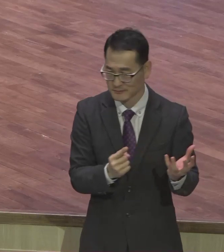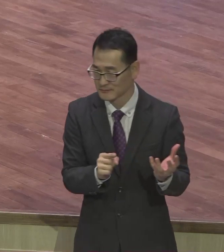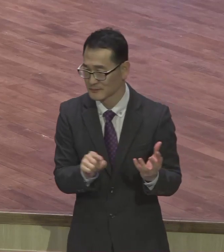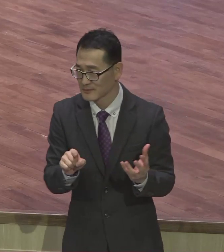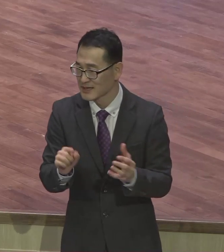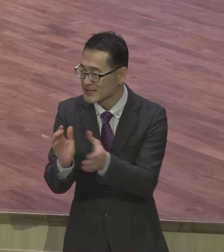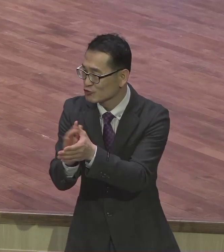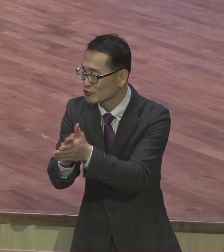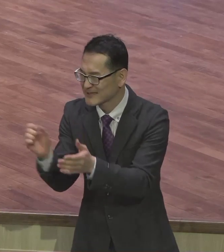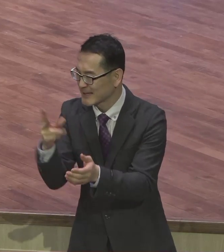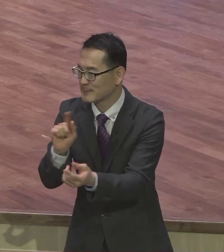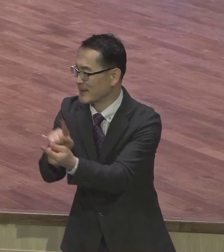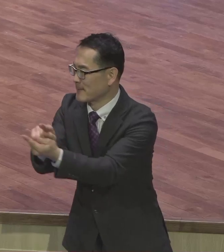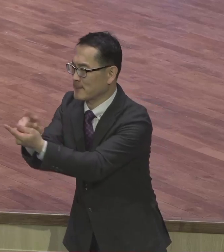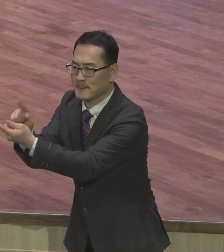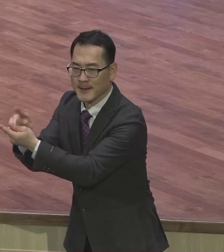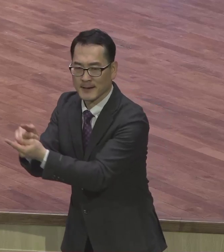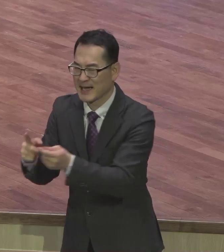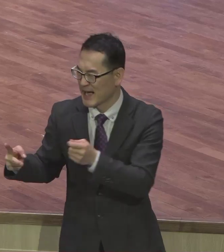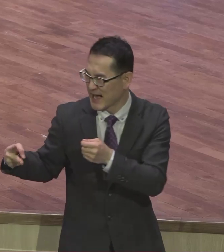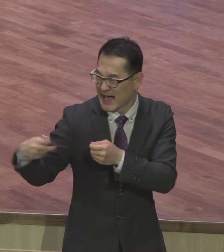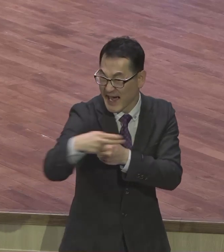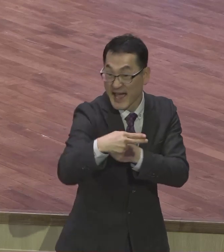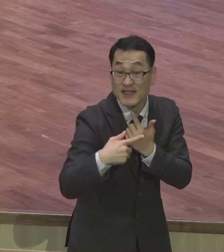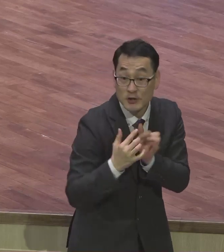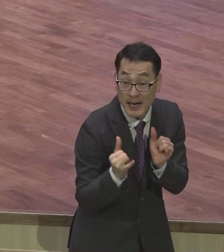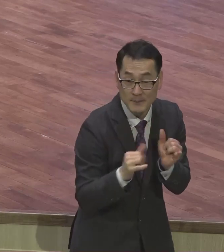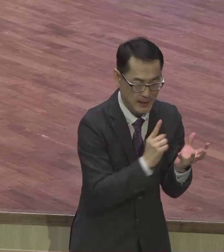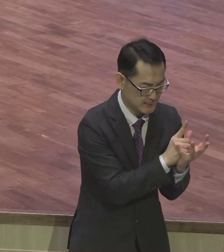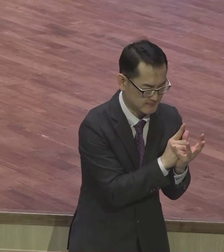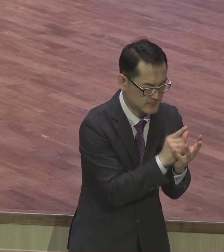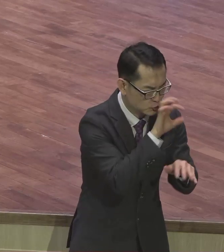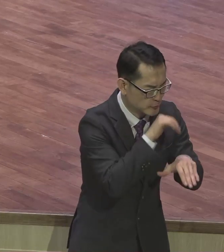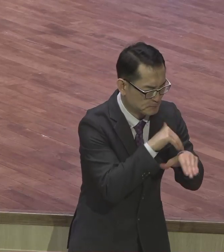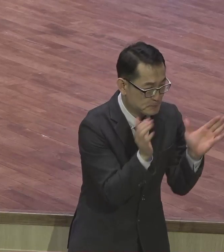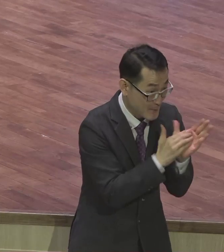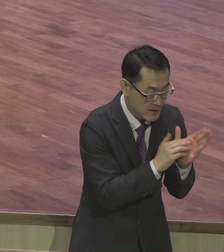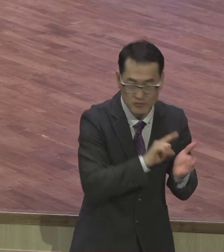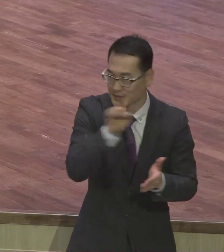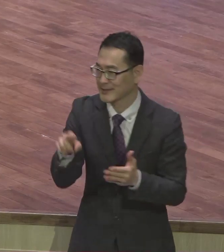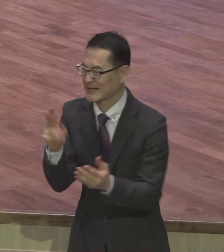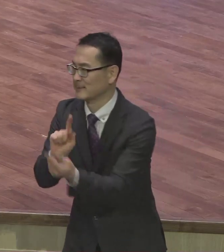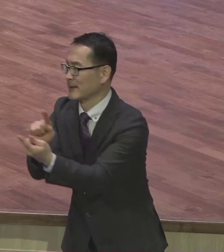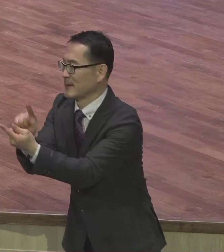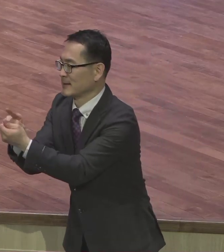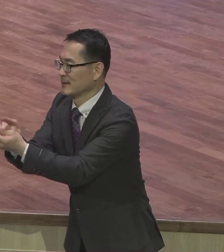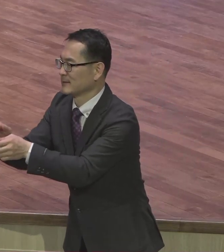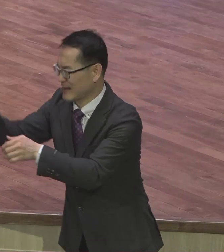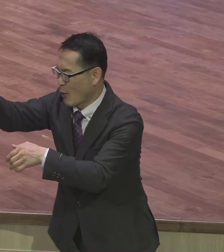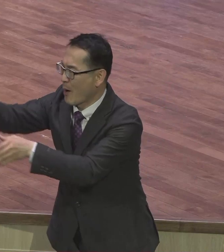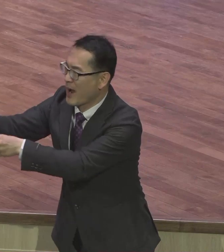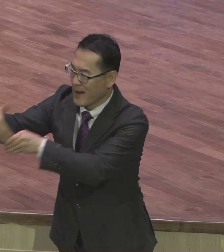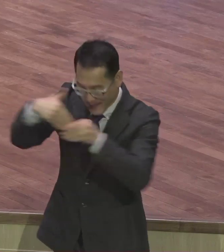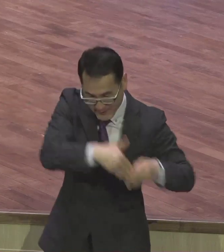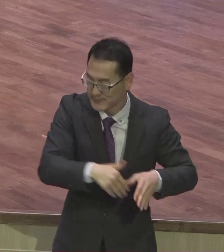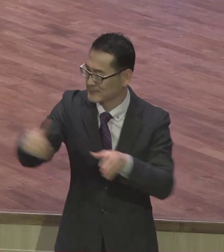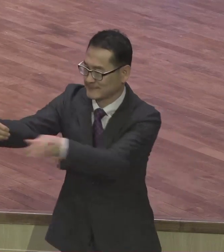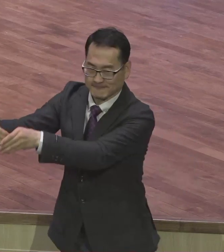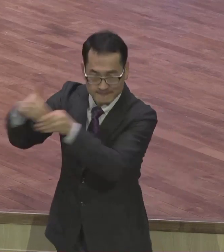다 사다가 뭐 하려고 하나님 뜻을 나타내기 위해서 그 사람 또 나처럼 예수님께 하기 위해서 훈련적으로 메시지를 할 수 있게